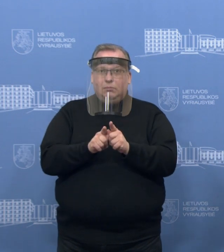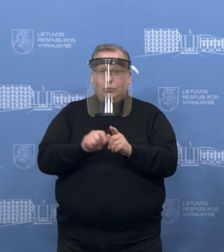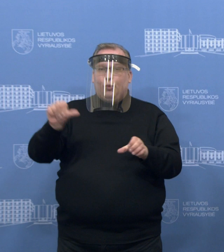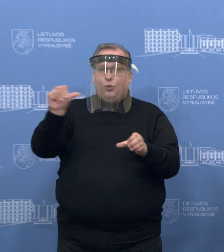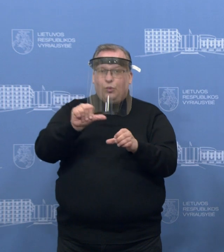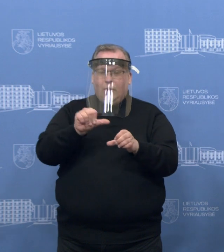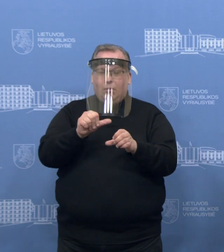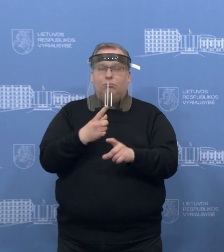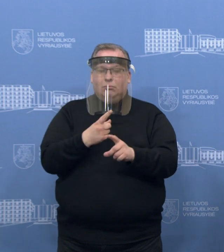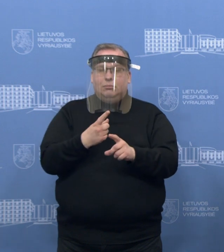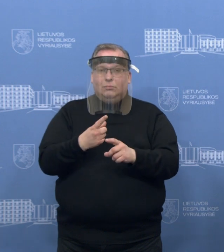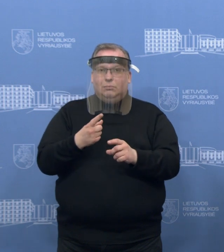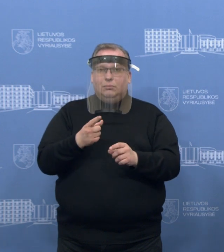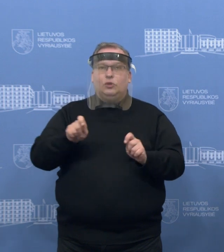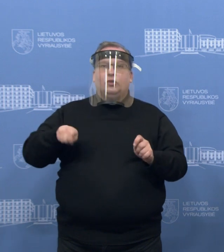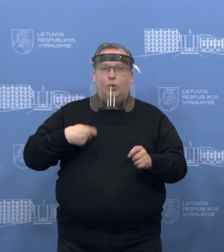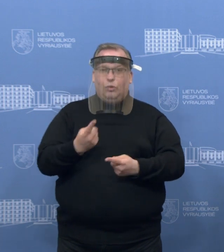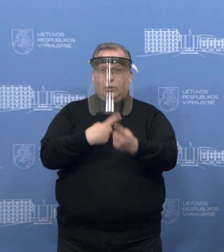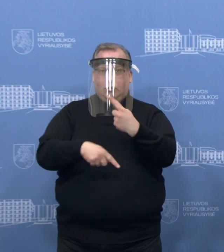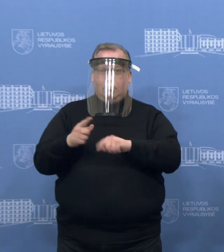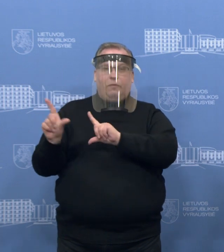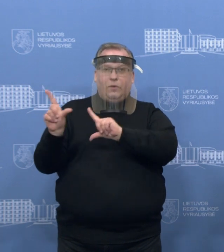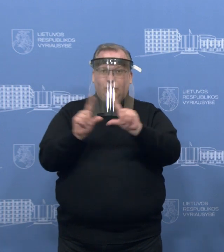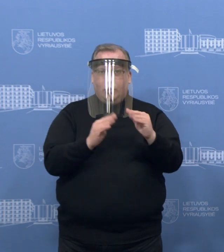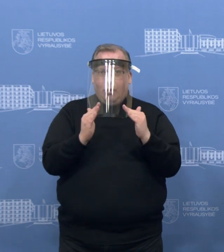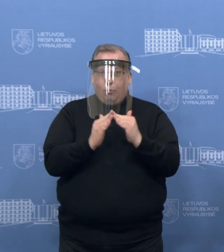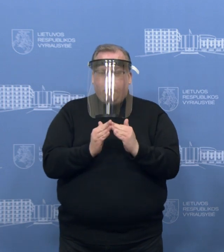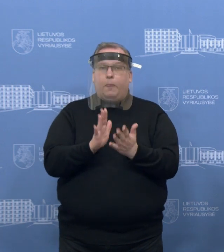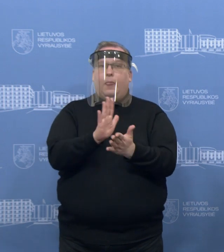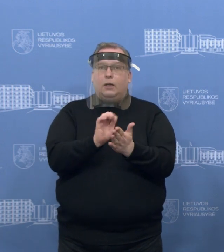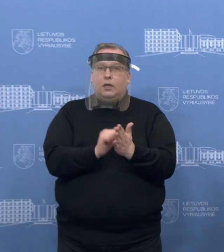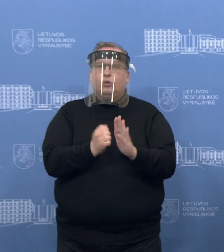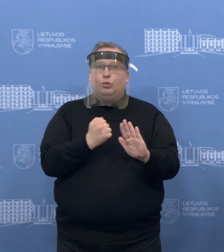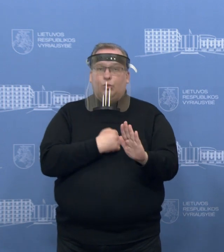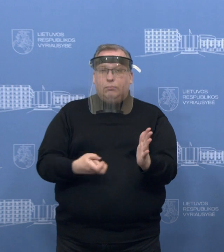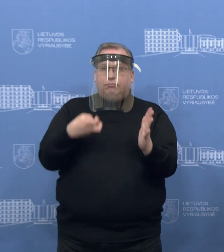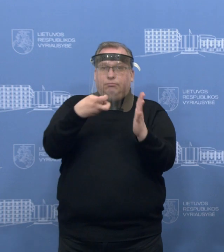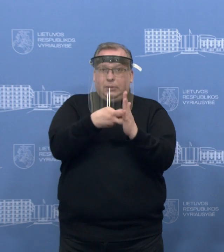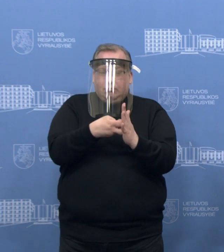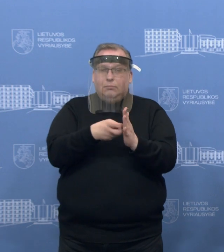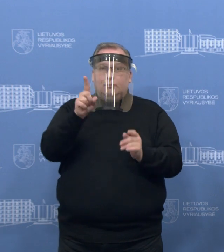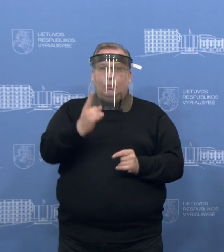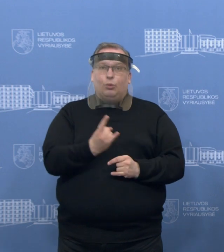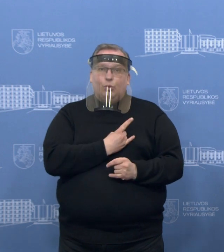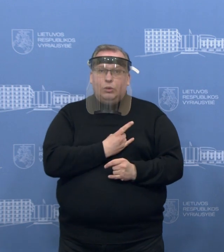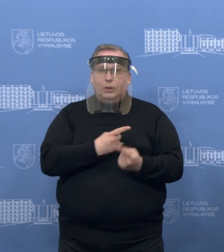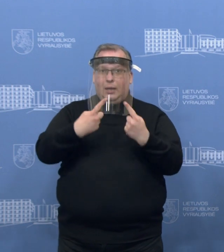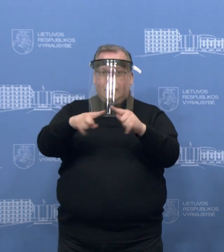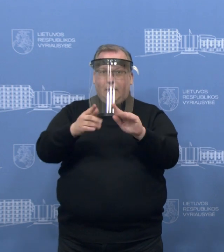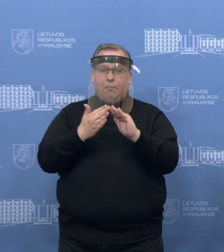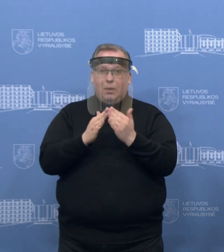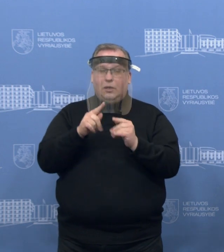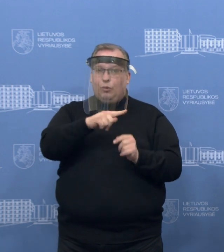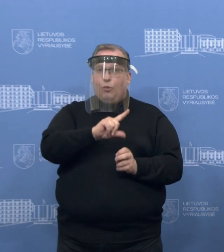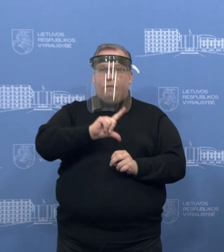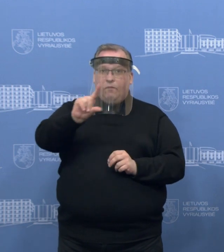benziną, dizelinį kūrą ir po to grįžti atgal. Kalbame apie asmenis, kurie turi registruotą nekelnojamą turtą, tai jų